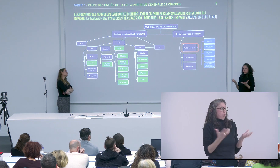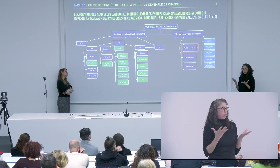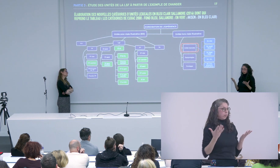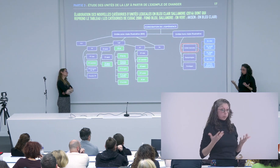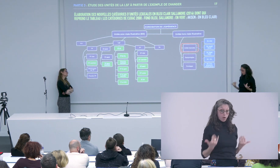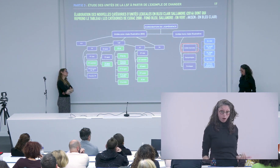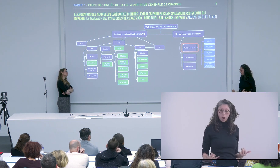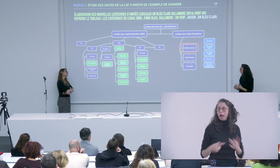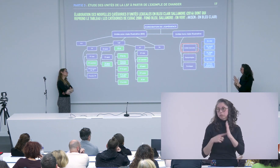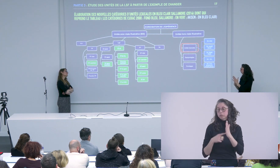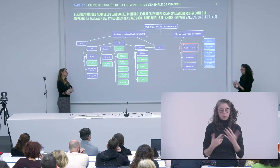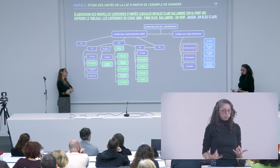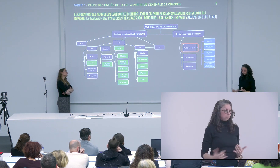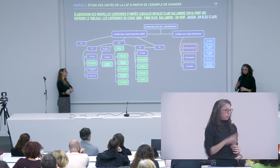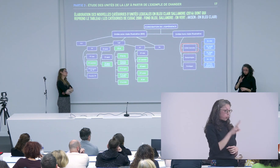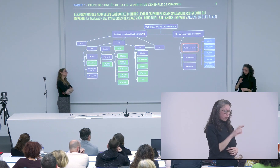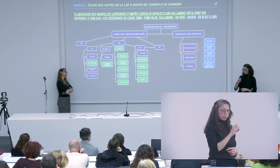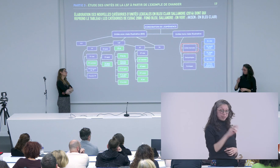c'est vrai qu'à l'époque